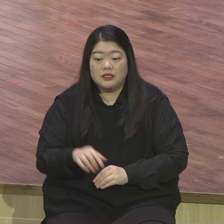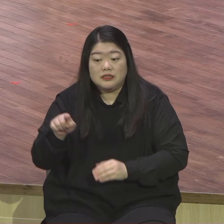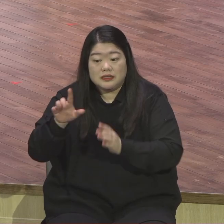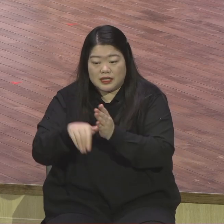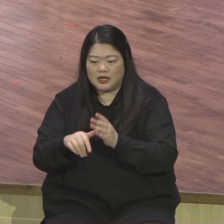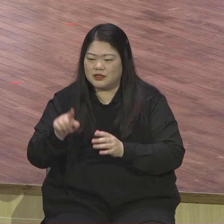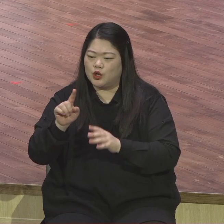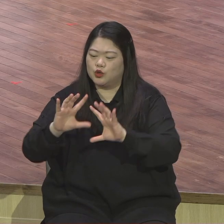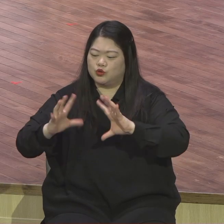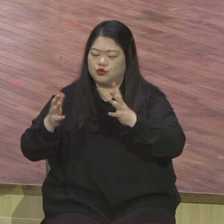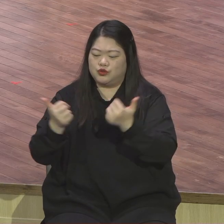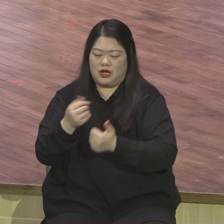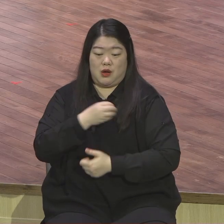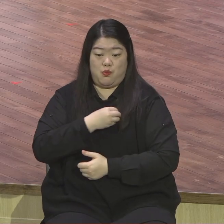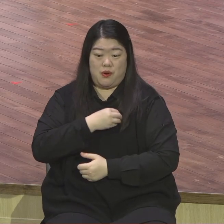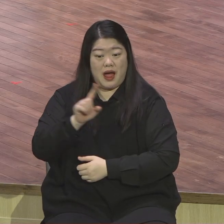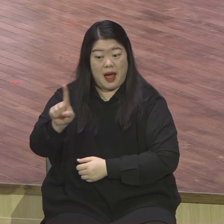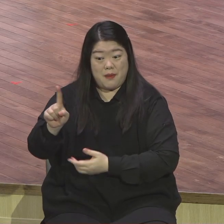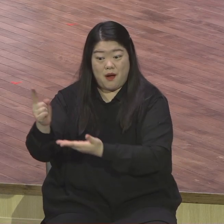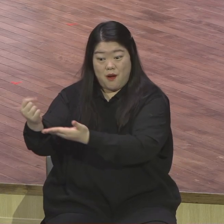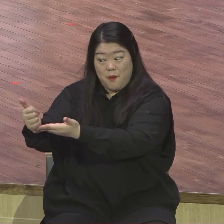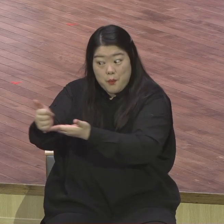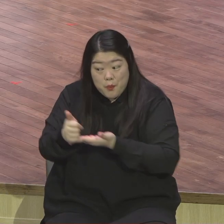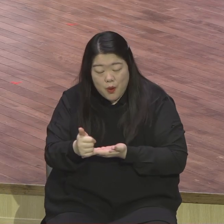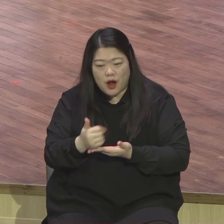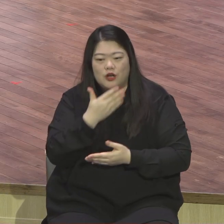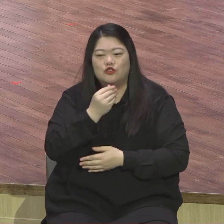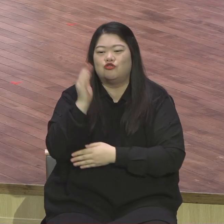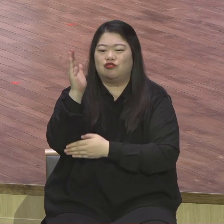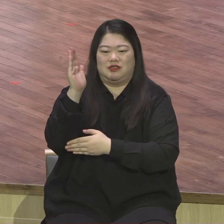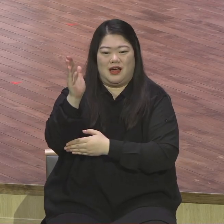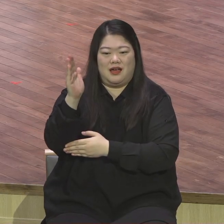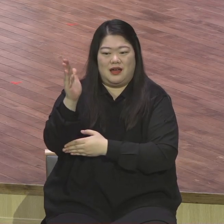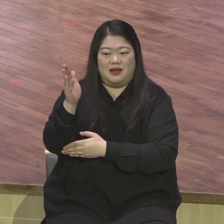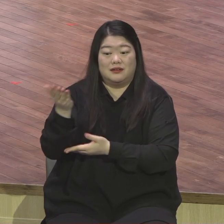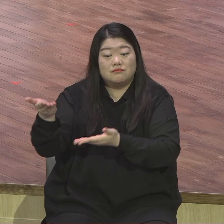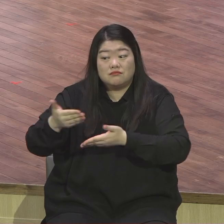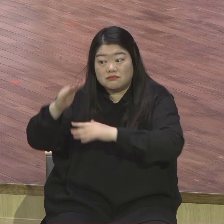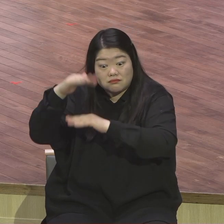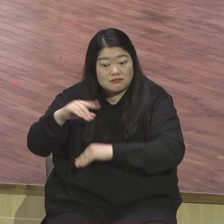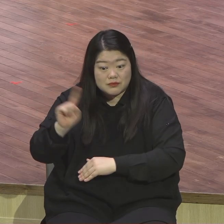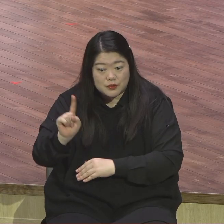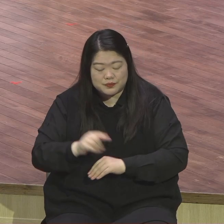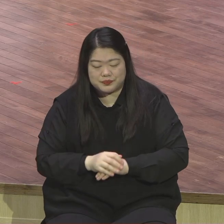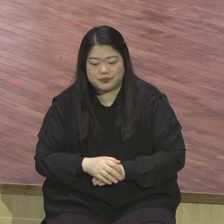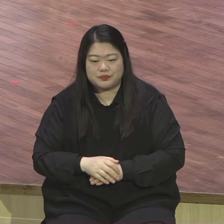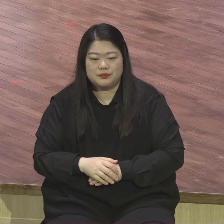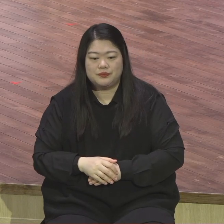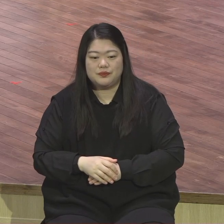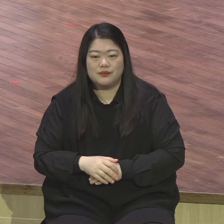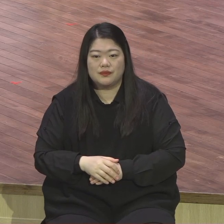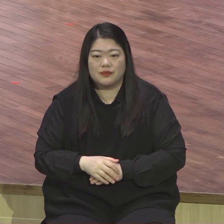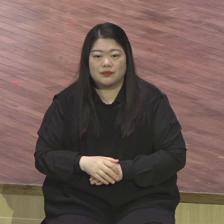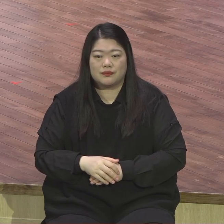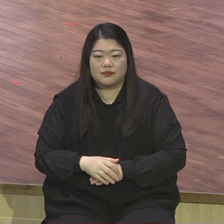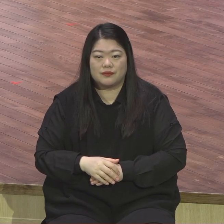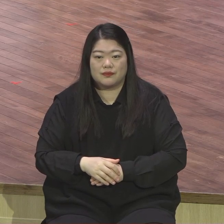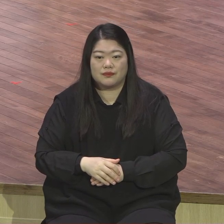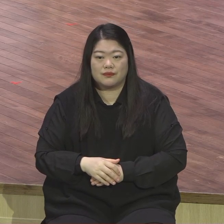이야 정말로 자기가 전에 학교가 하나 비어졌는데 그거를 그 무슨 무슨 이렇게 자연 무슨 학습